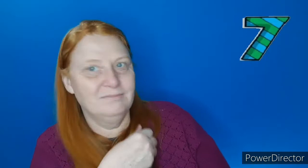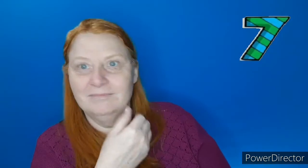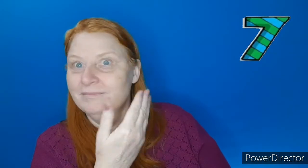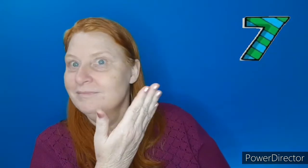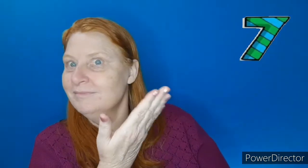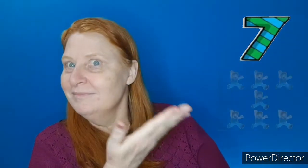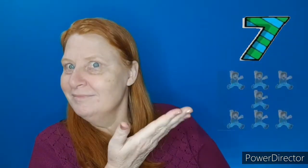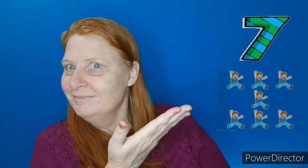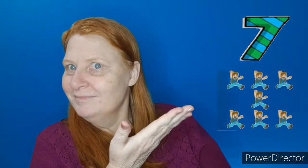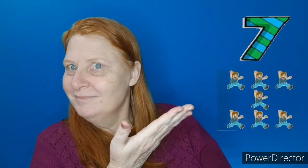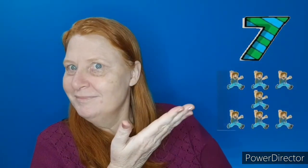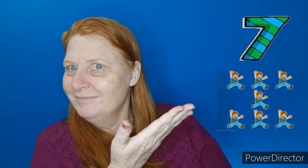O 7.